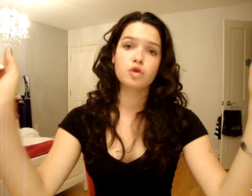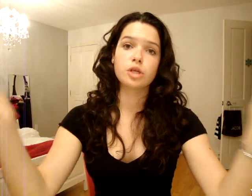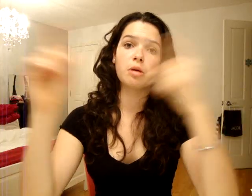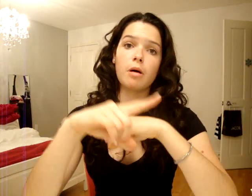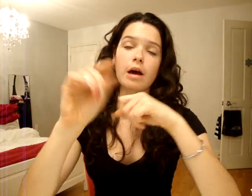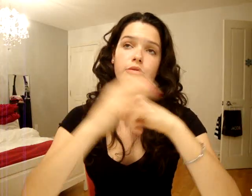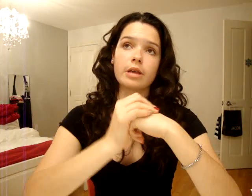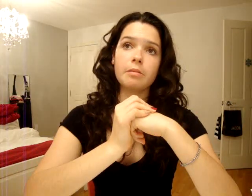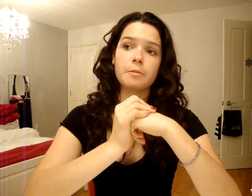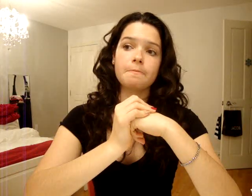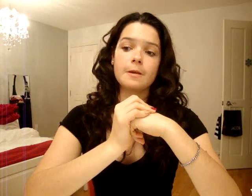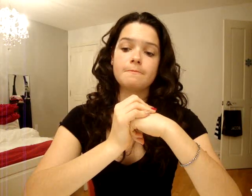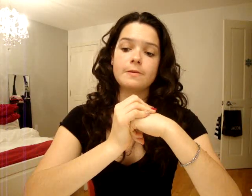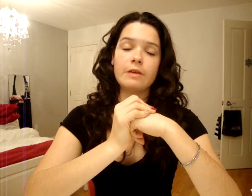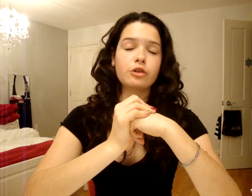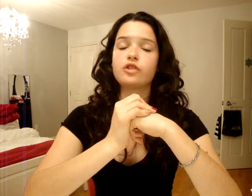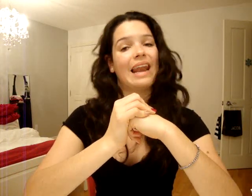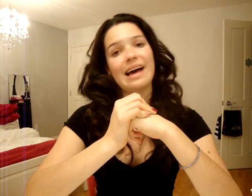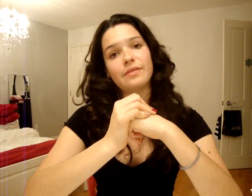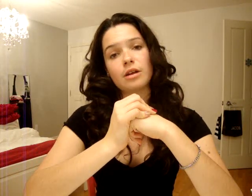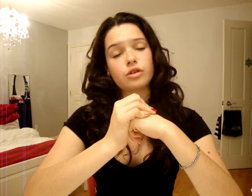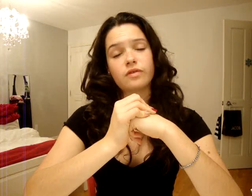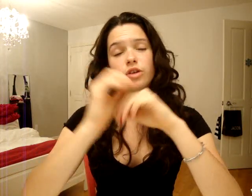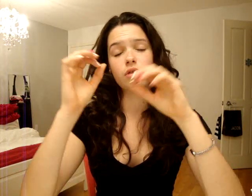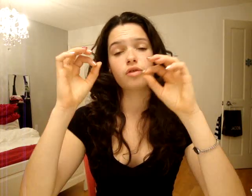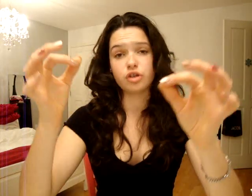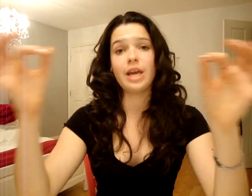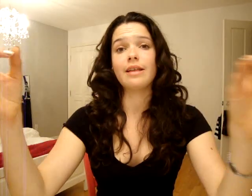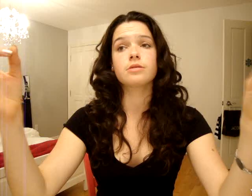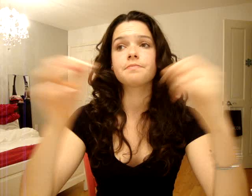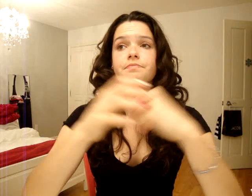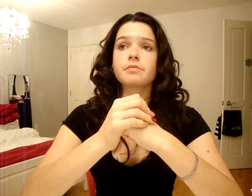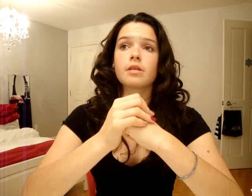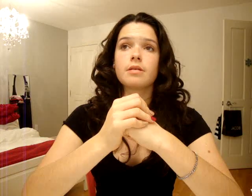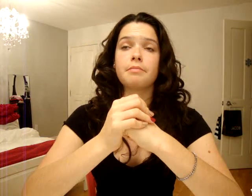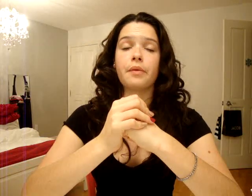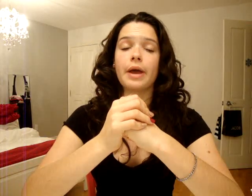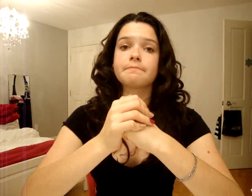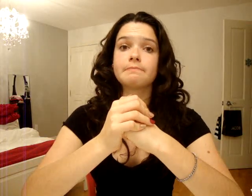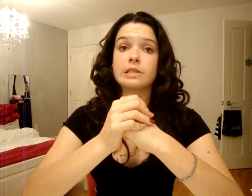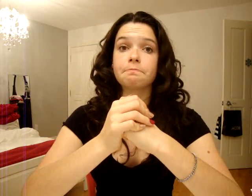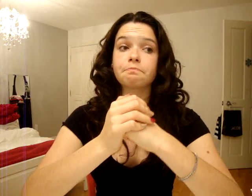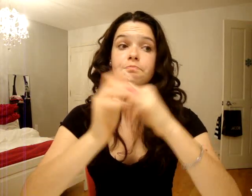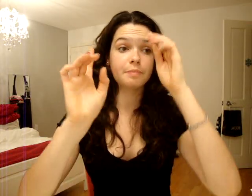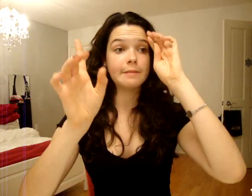tu switches de bord avec ton équipe. Puis des fois, tu te fais laver, là, tu te fais, genre, torcher intense. Mais ouais, c'est ça. Puis,